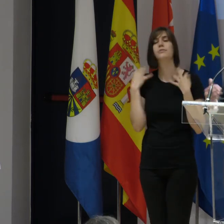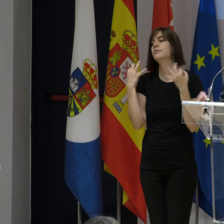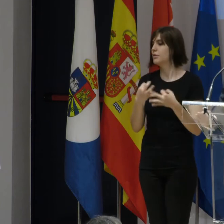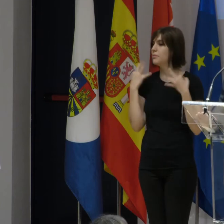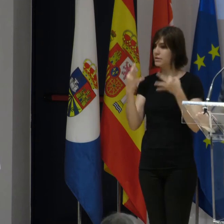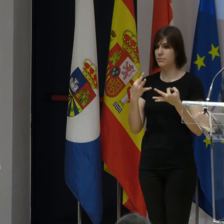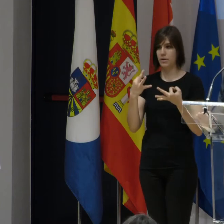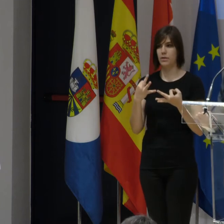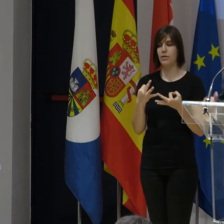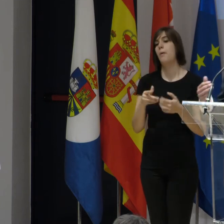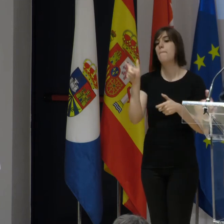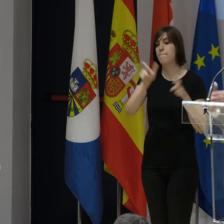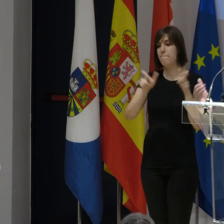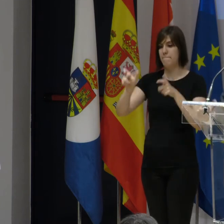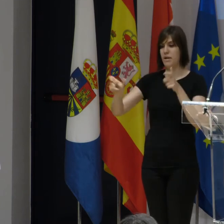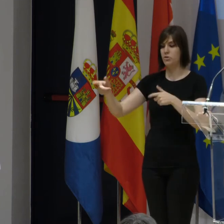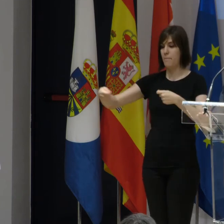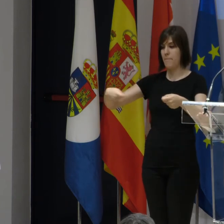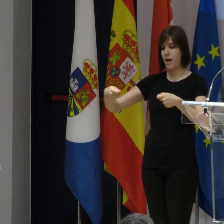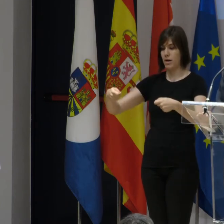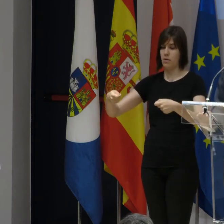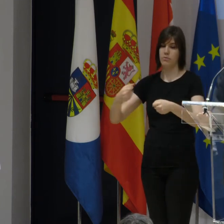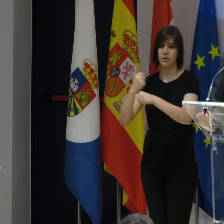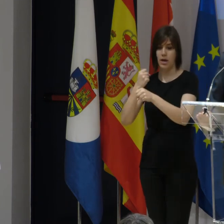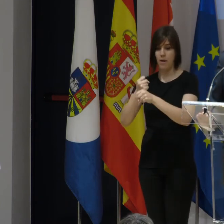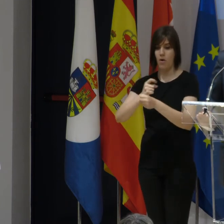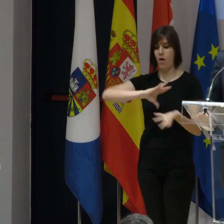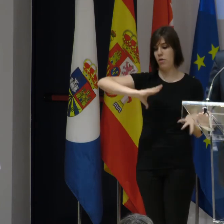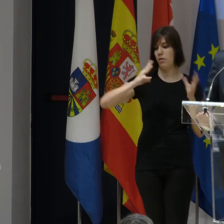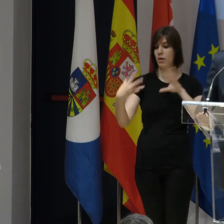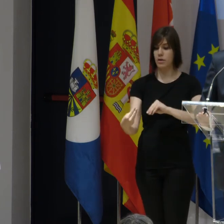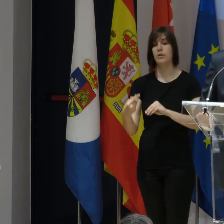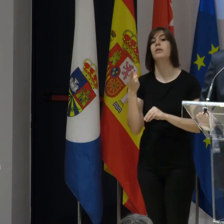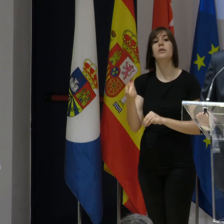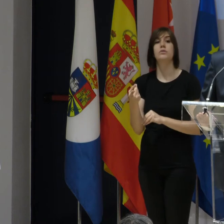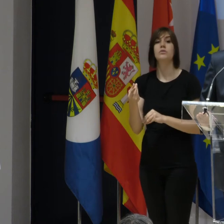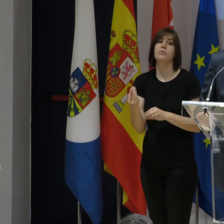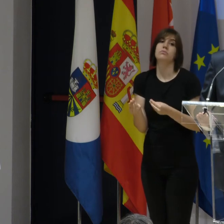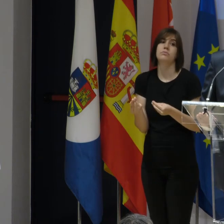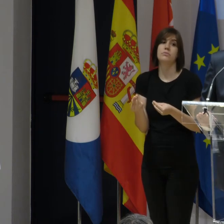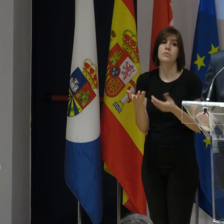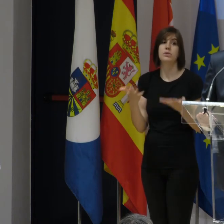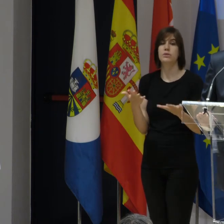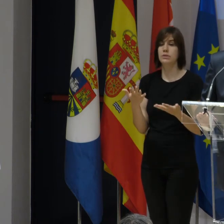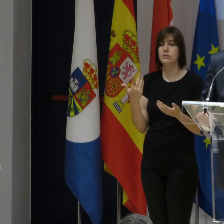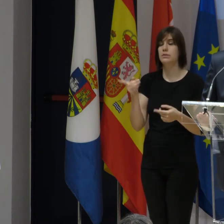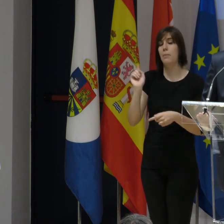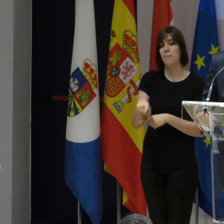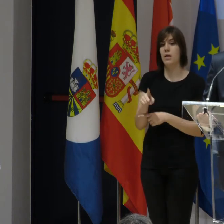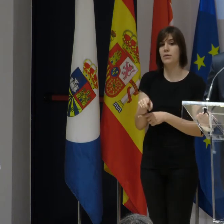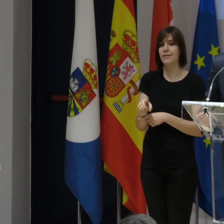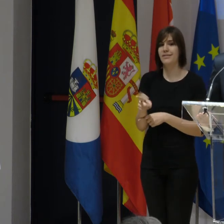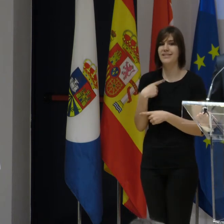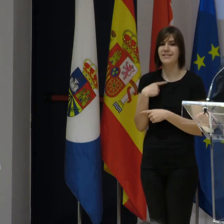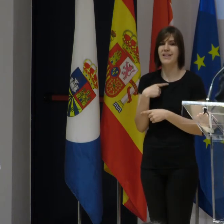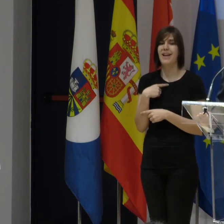adaptándonos al mercado laboral y a las necesidades del momento y esto lo vamos a contemplar en breve porque tengo aquí al